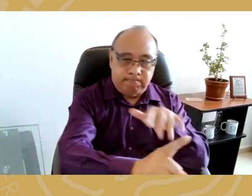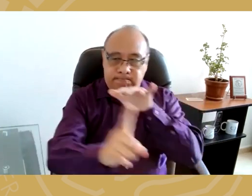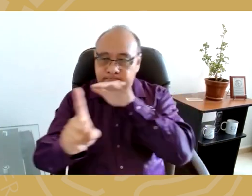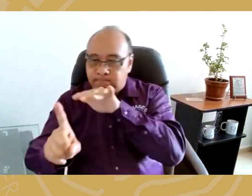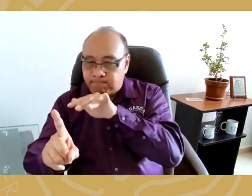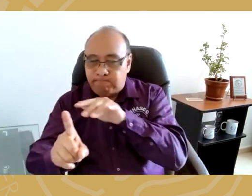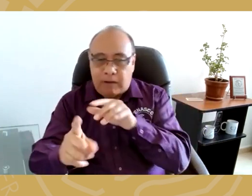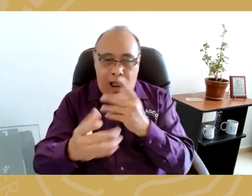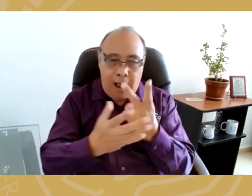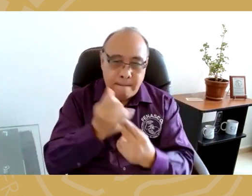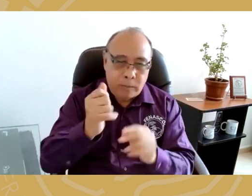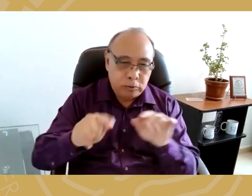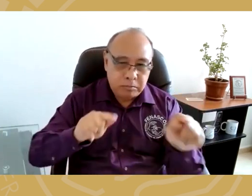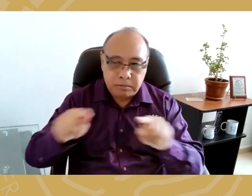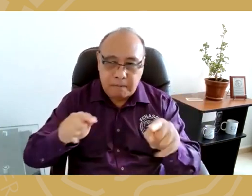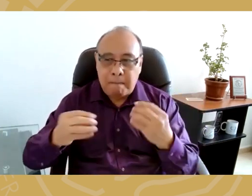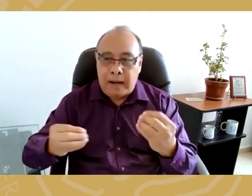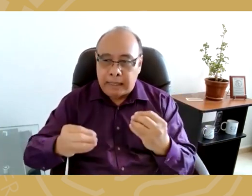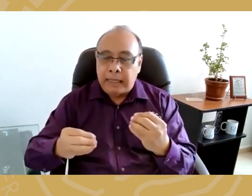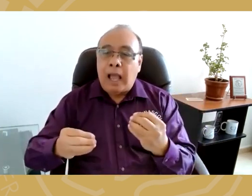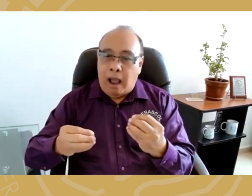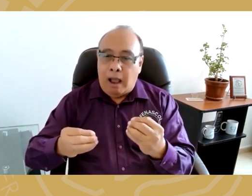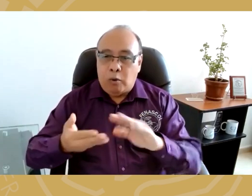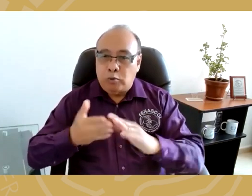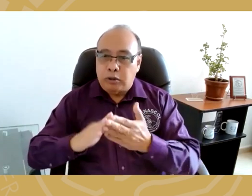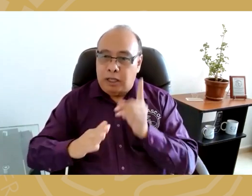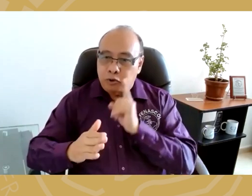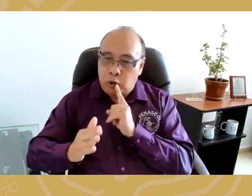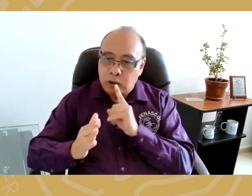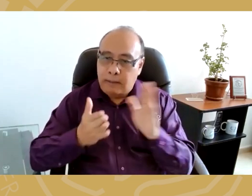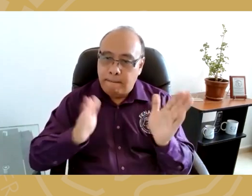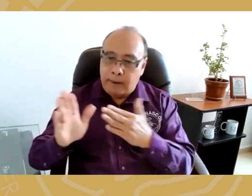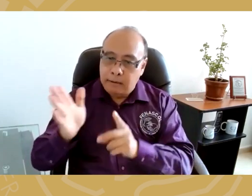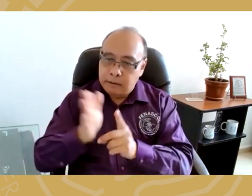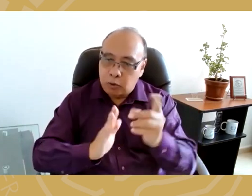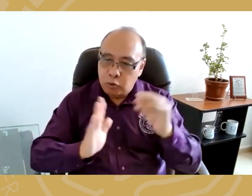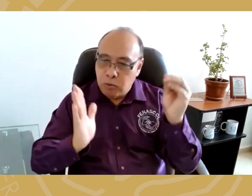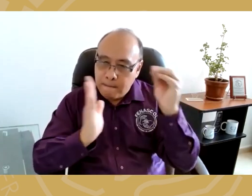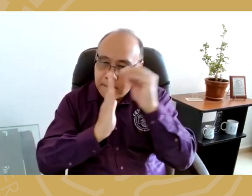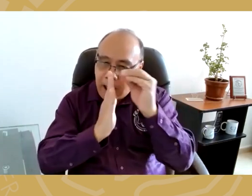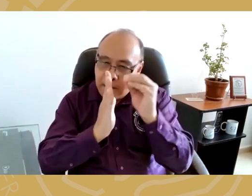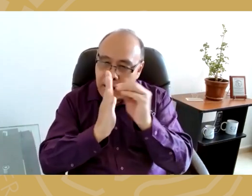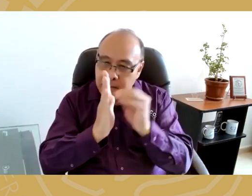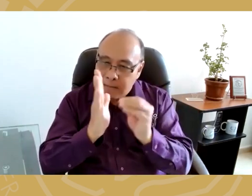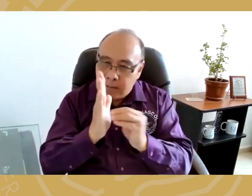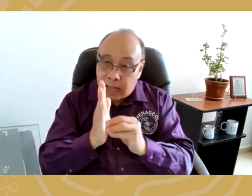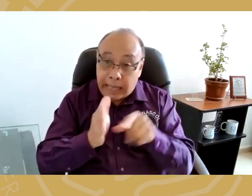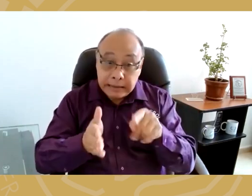incidencia en ambos espacios para que la comunidad sorda esté incluida en el plan de desarrollo y así tener un espacio en